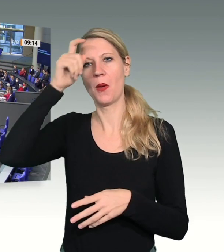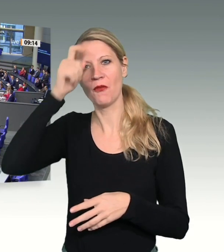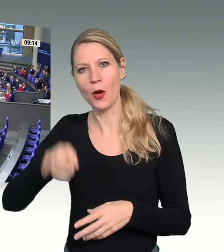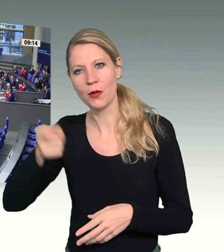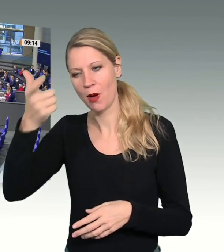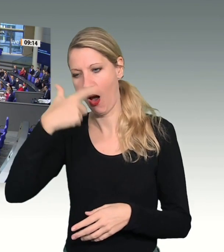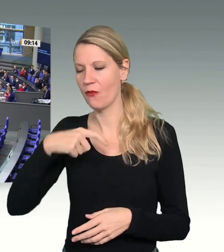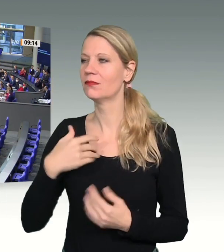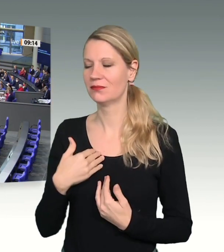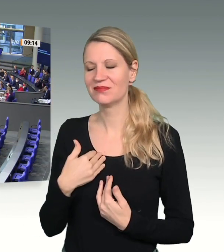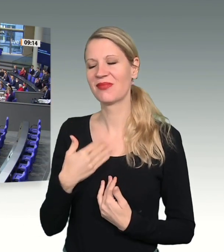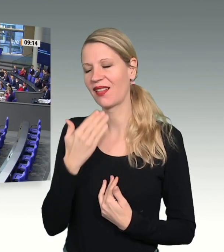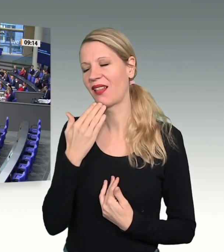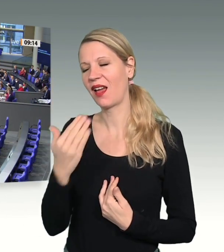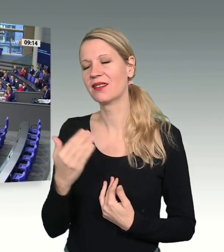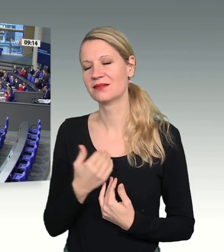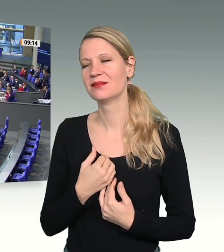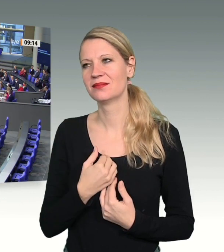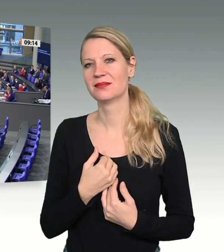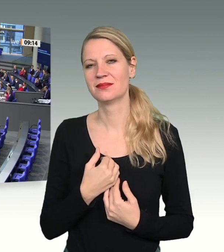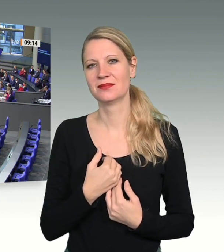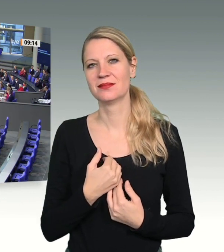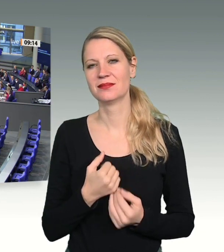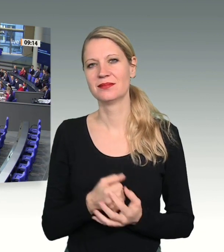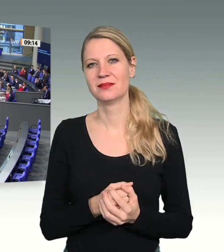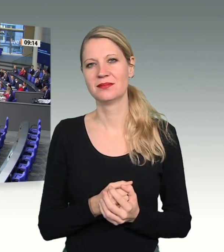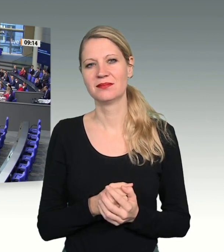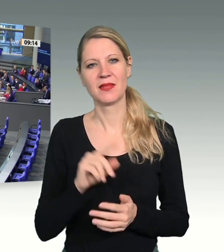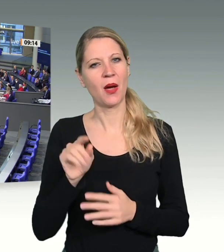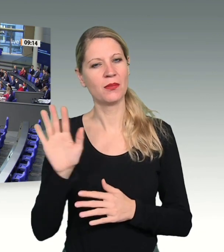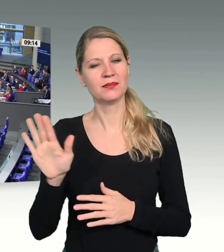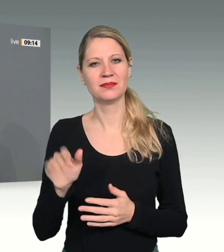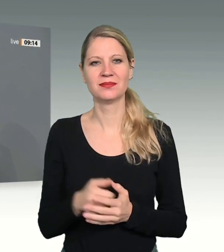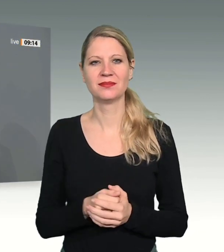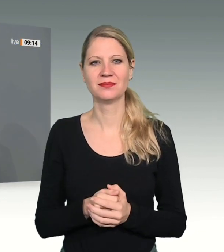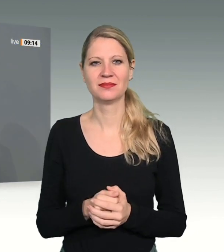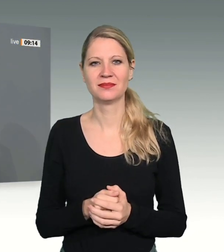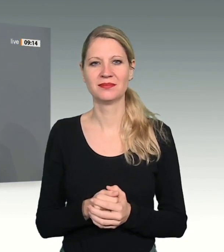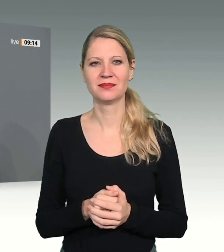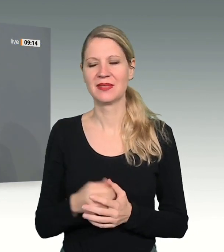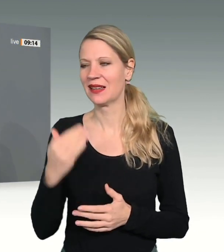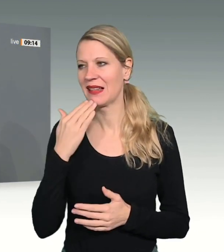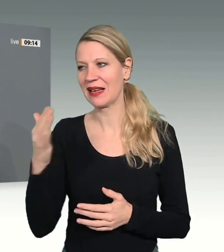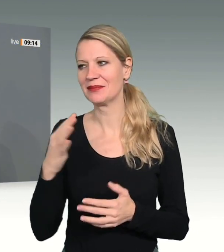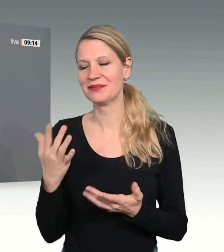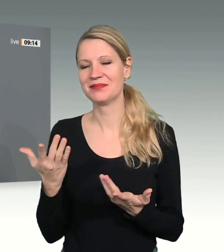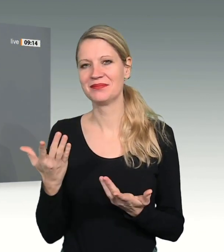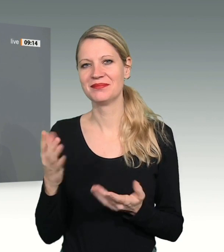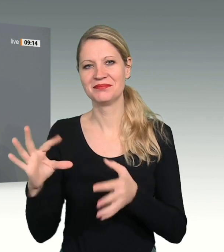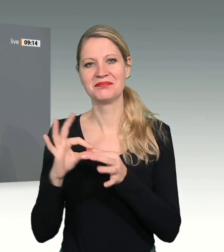und auch für Ihr Angebot, hier einige